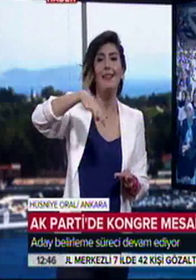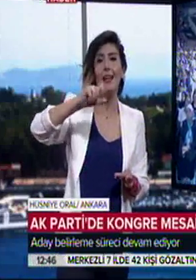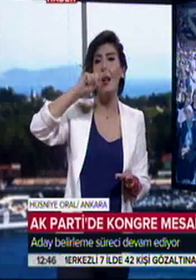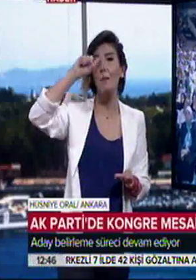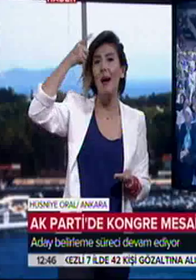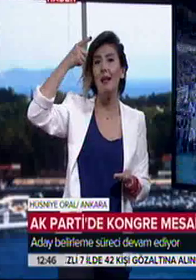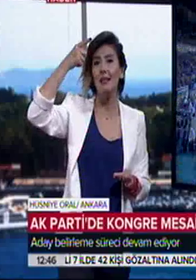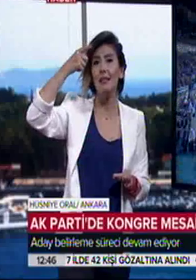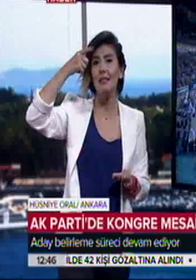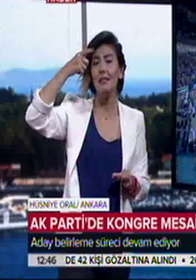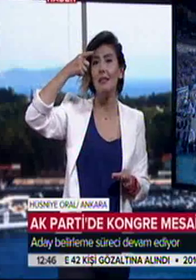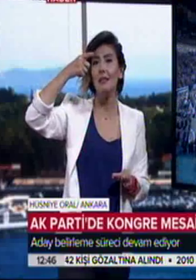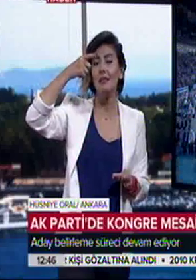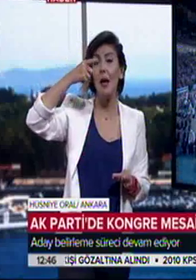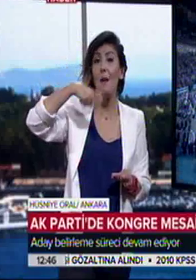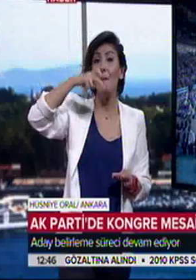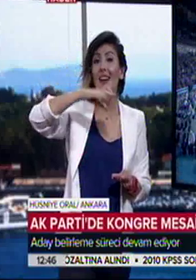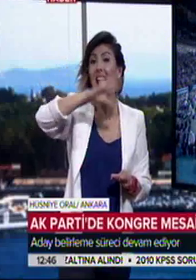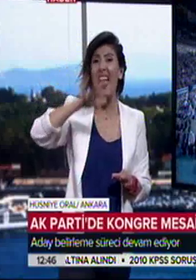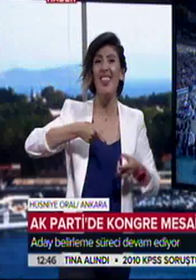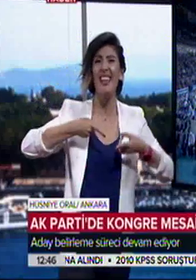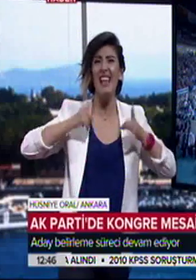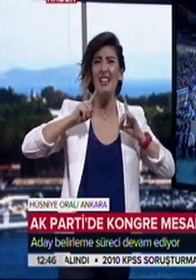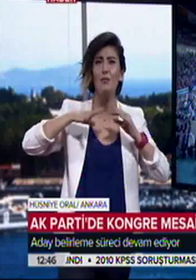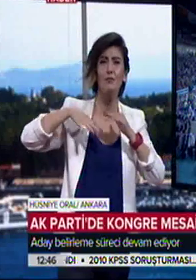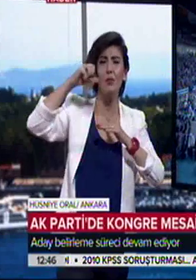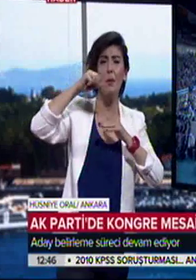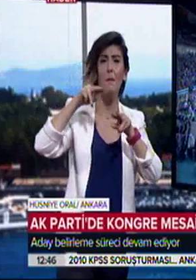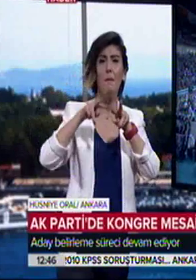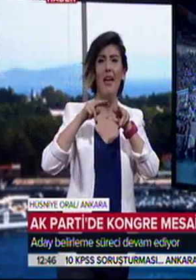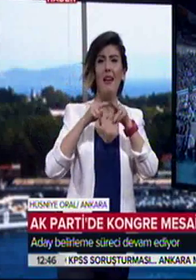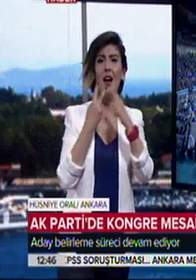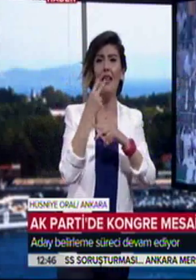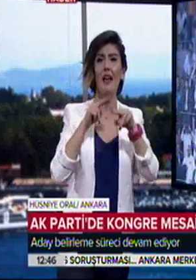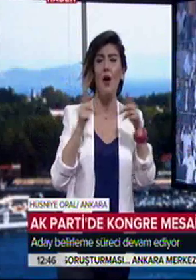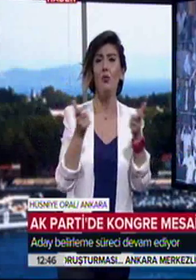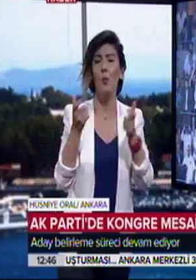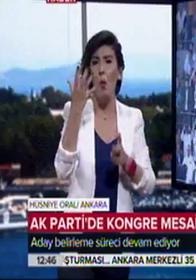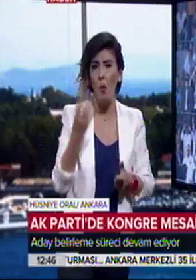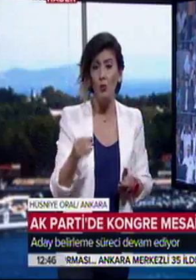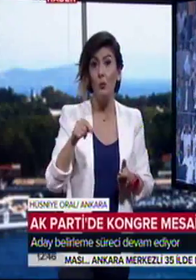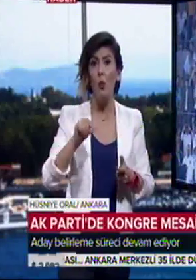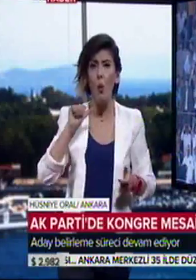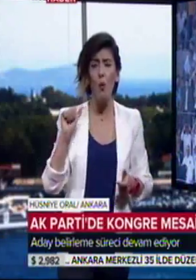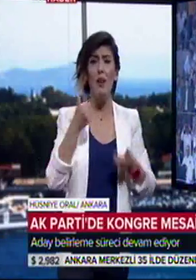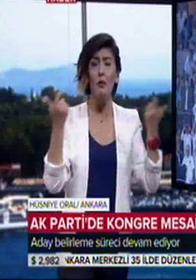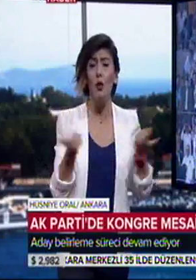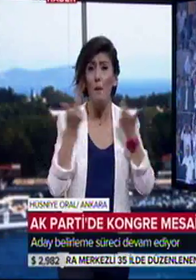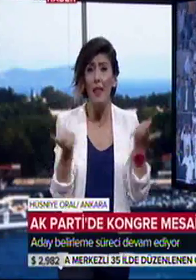bir de partinin en netkili organı olan MTHK toplantısı yapılacak. İşte bu kritik toplantının ardından da AK